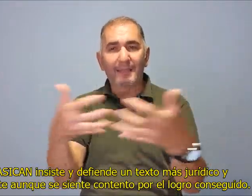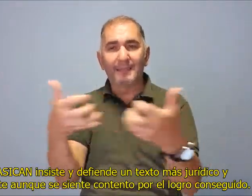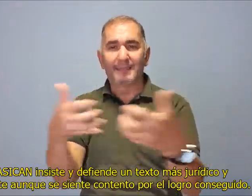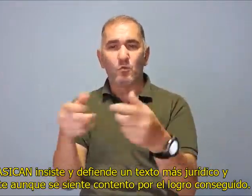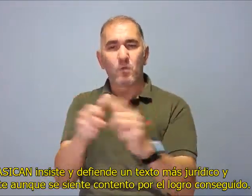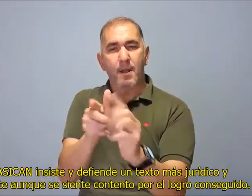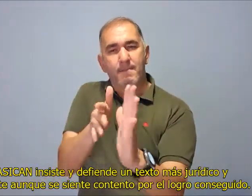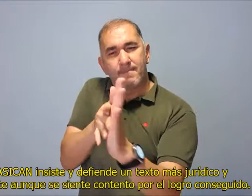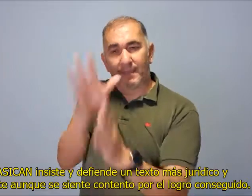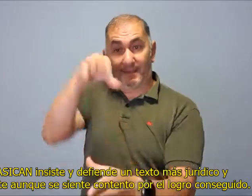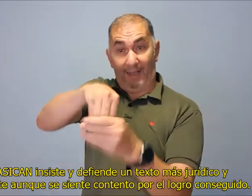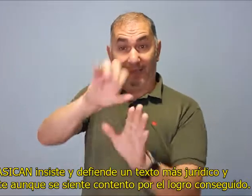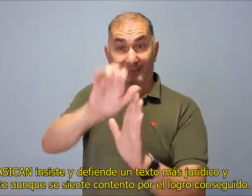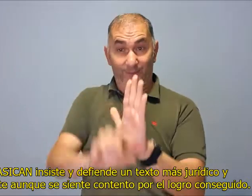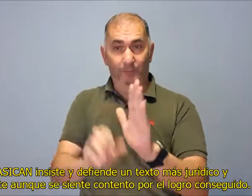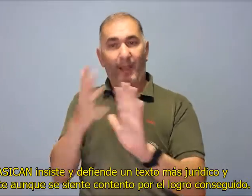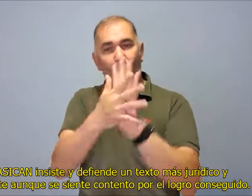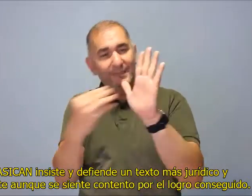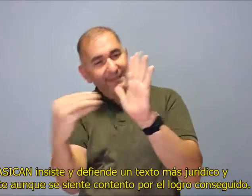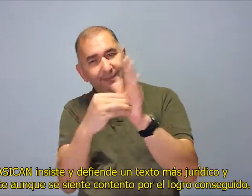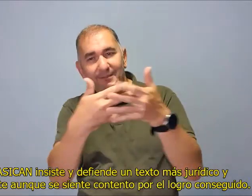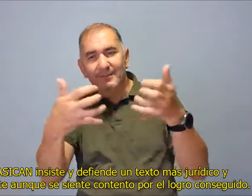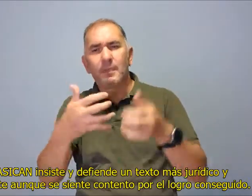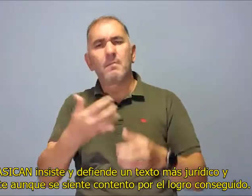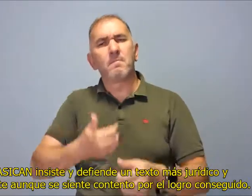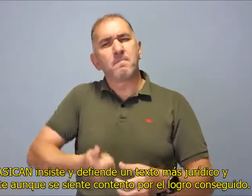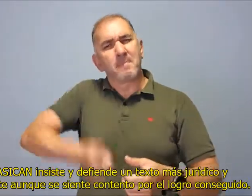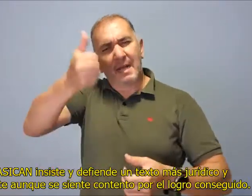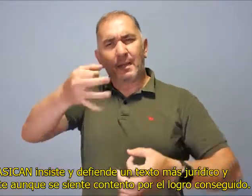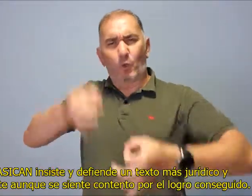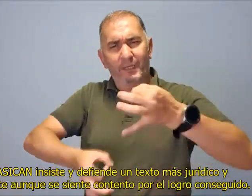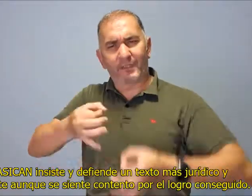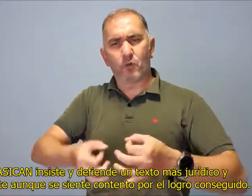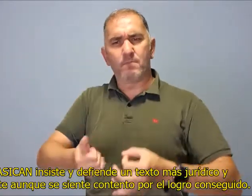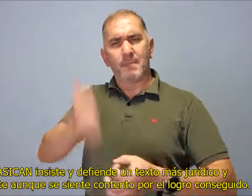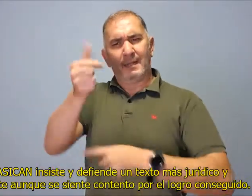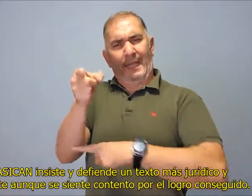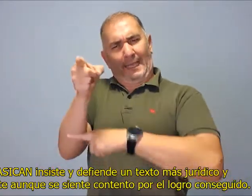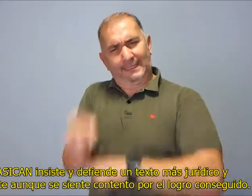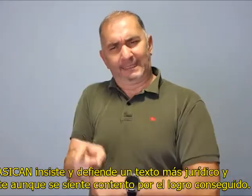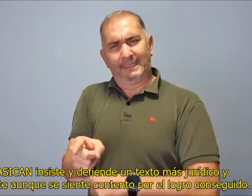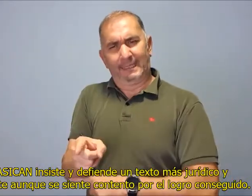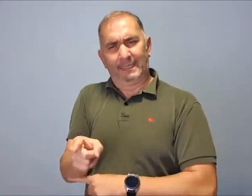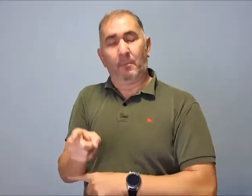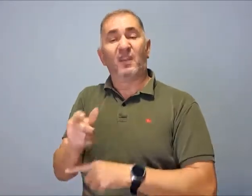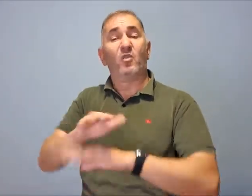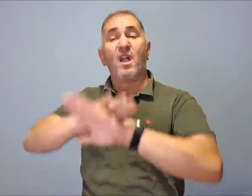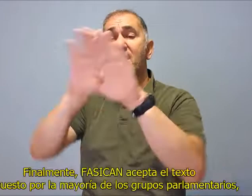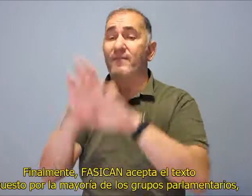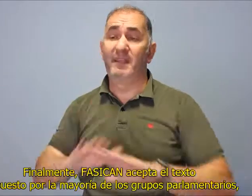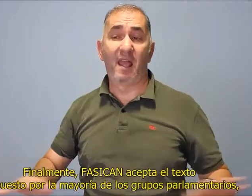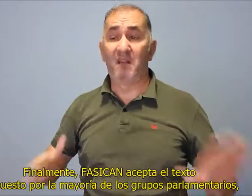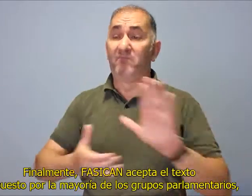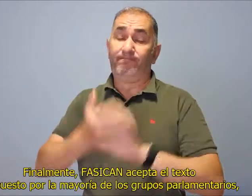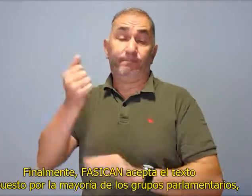y exigente aunque se siente contento por el logro conseguido. Finalmente,